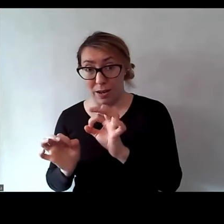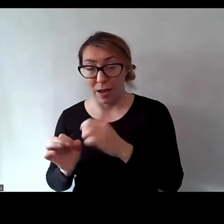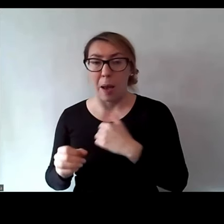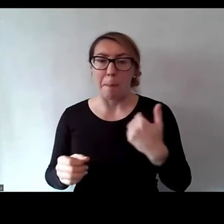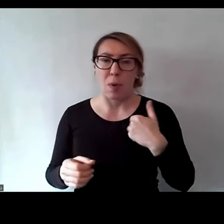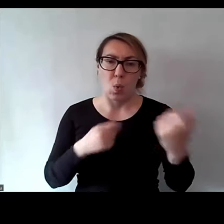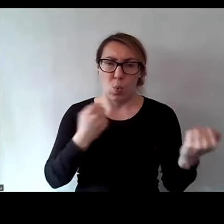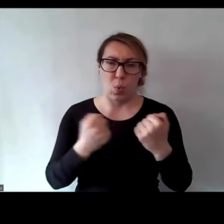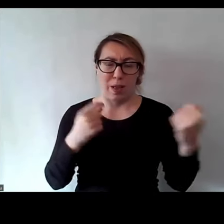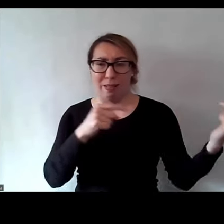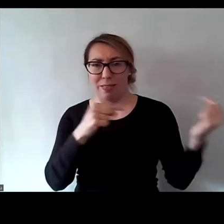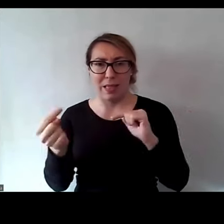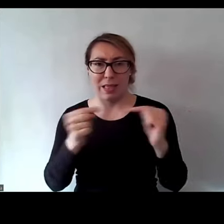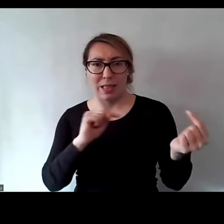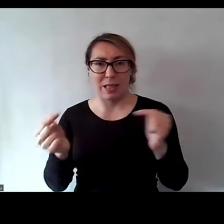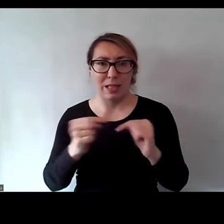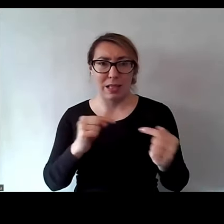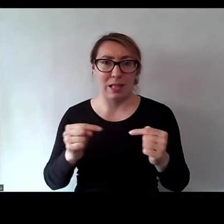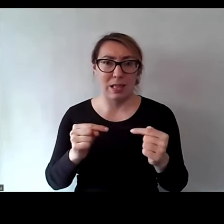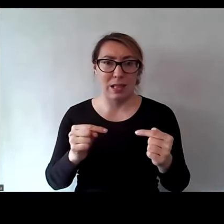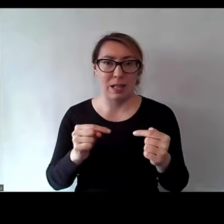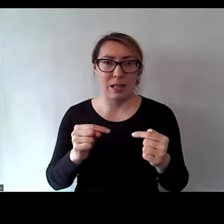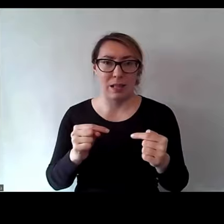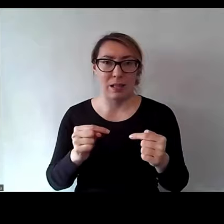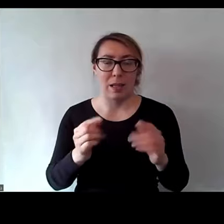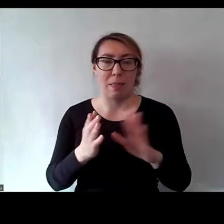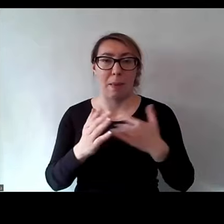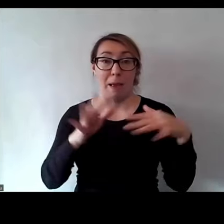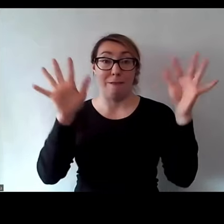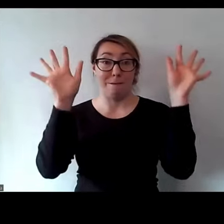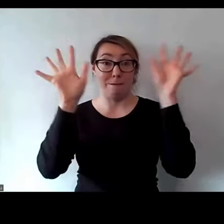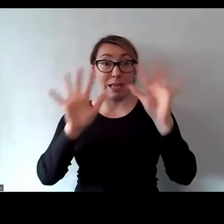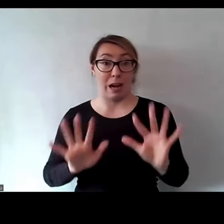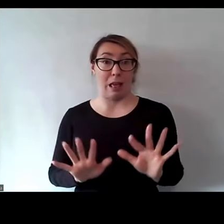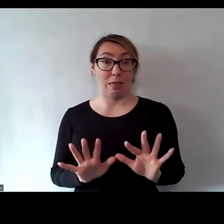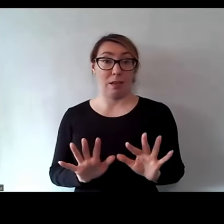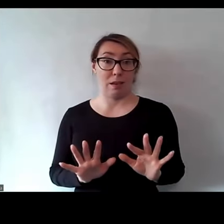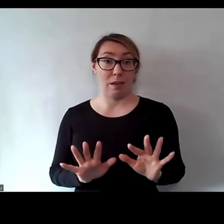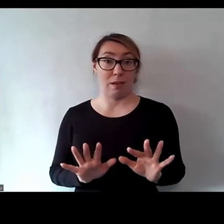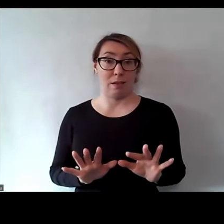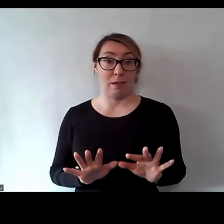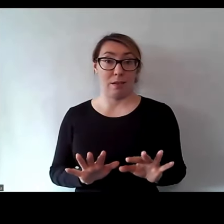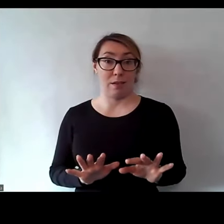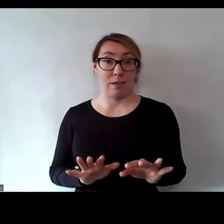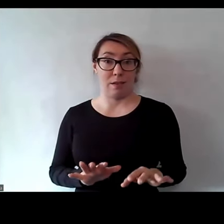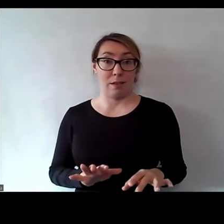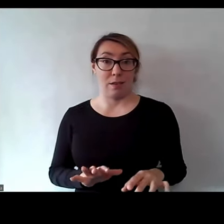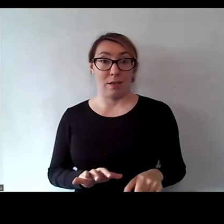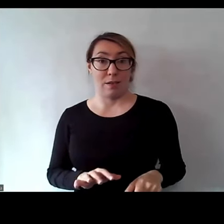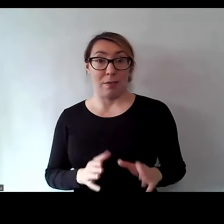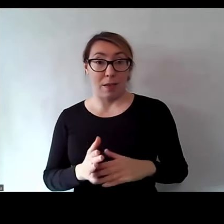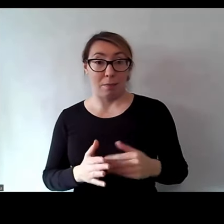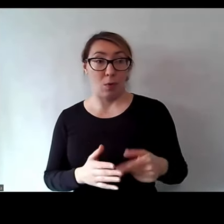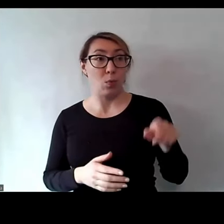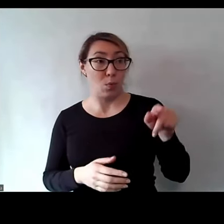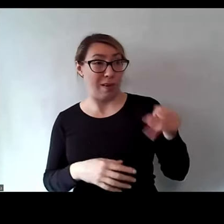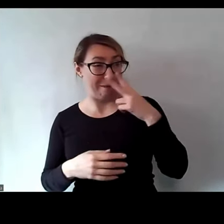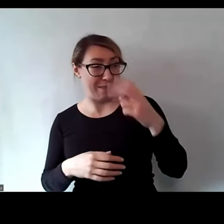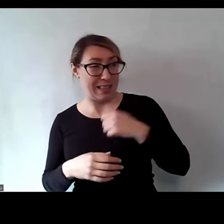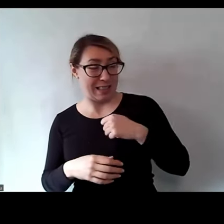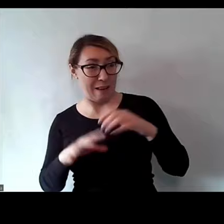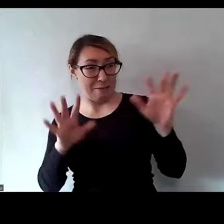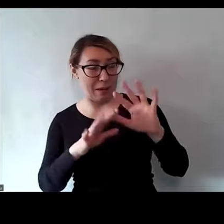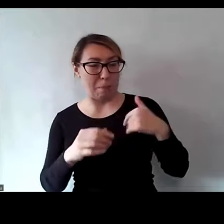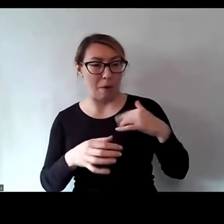dyskusje, nie wiem, firanka. Czy Wy widzicie to firankę? Były takie zdjęcia, które